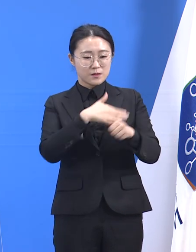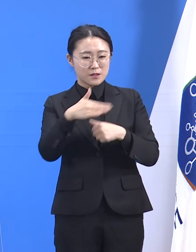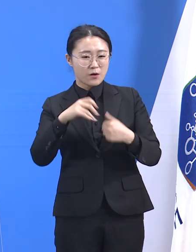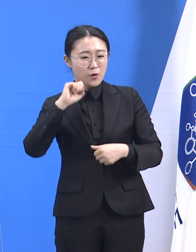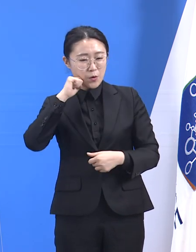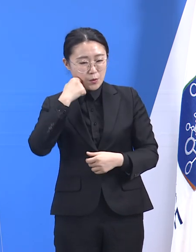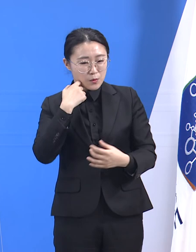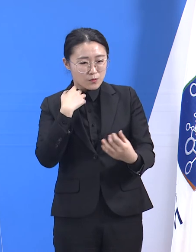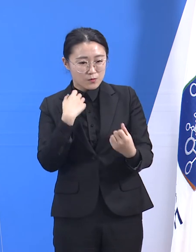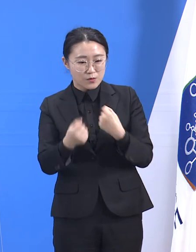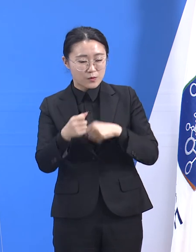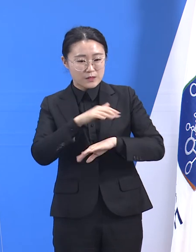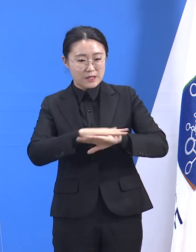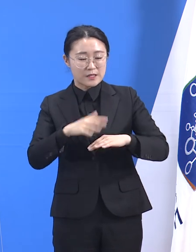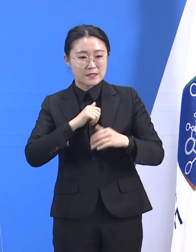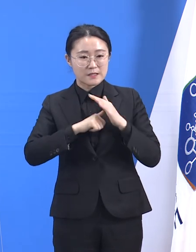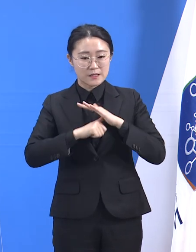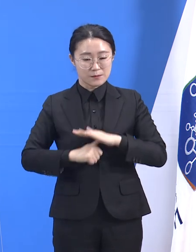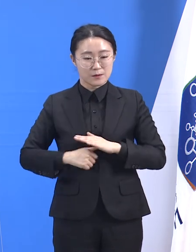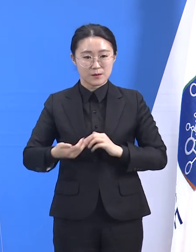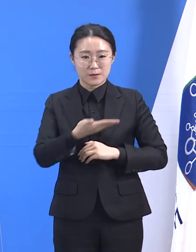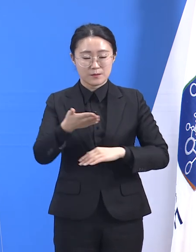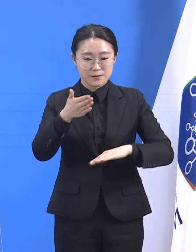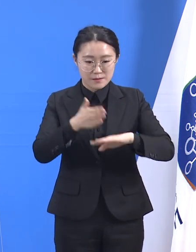감사 말씀을 드립니다. 감사합니다.